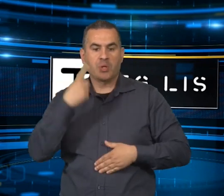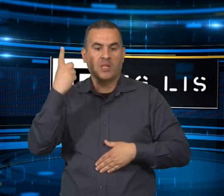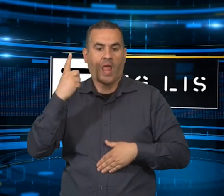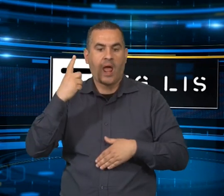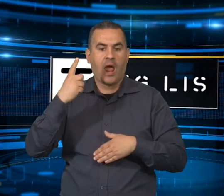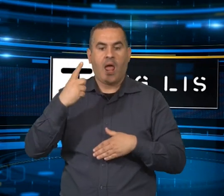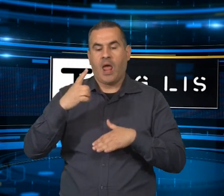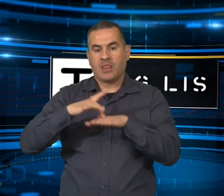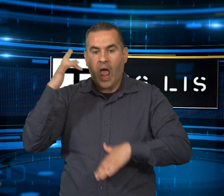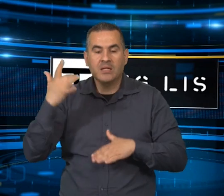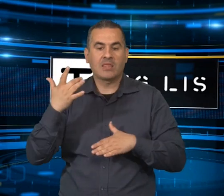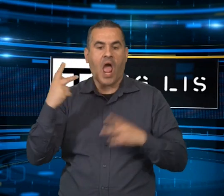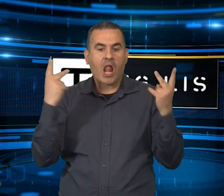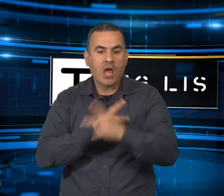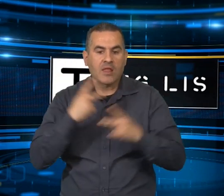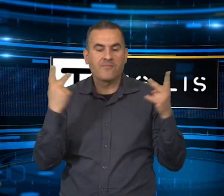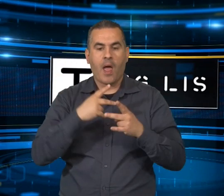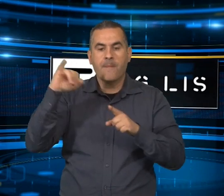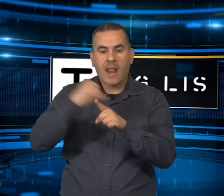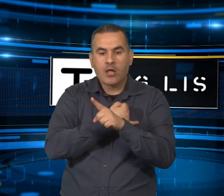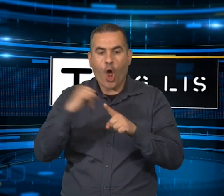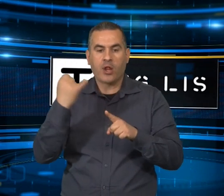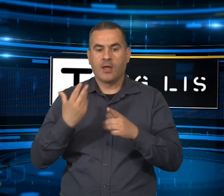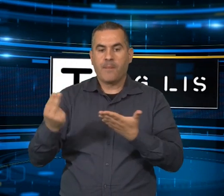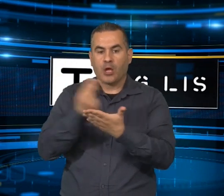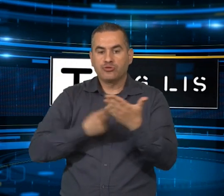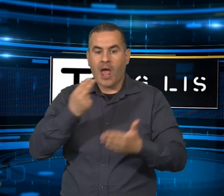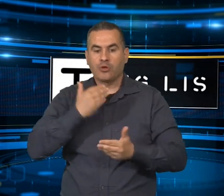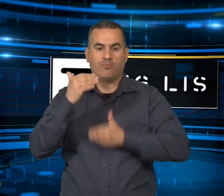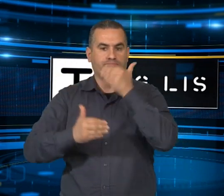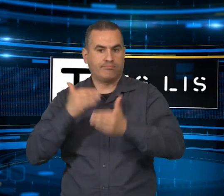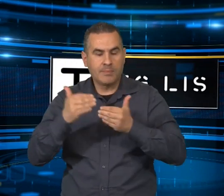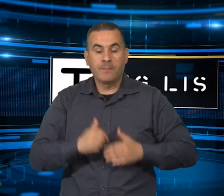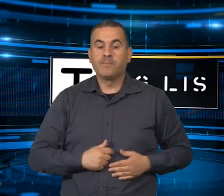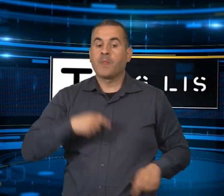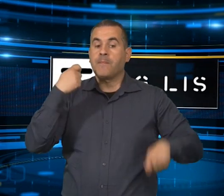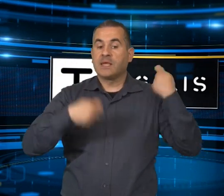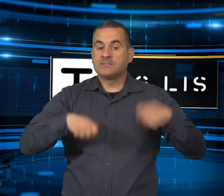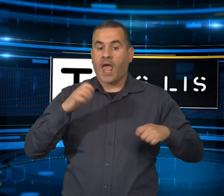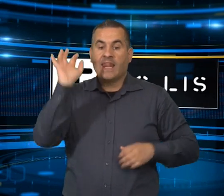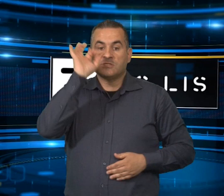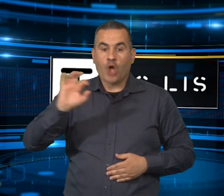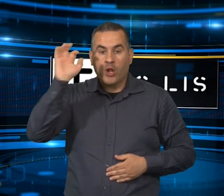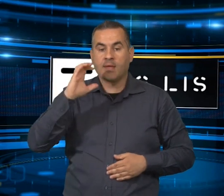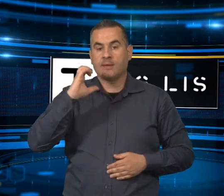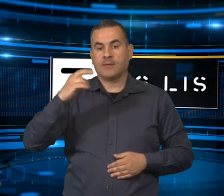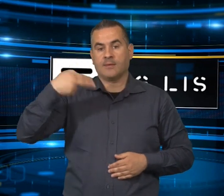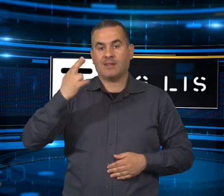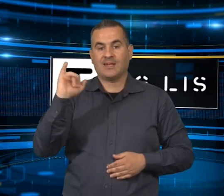in particolare alla progettazione. Sono queste alcune delle priorità che il Presidente della regione, Cristian Solinas, ha condiviso con il Ministro per gli Affari Europei